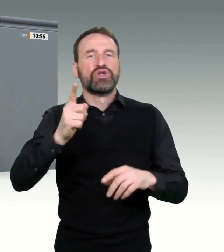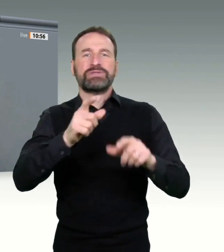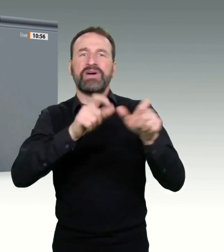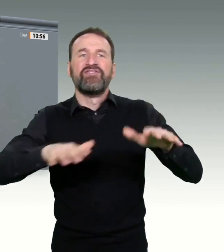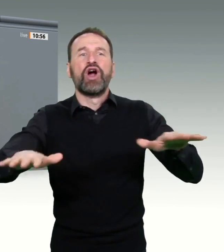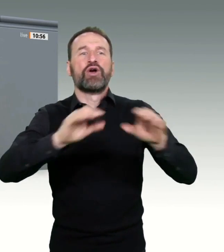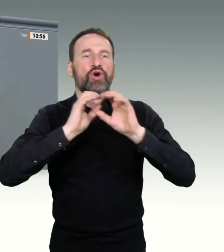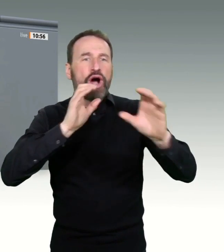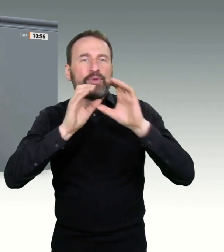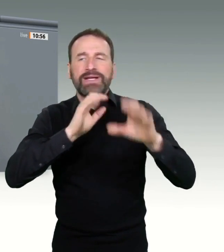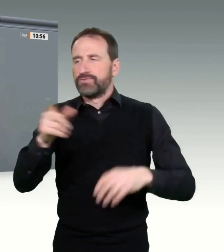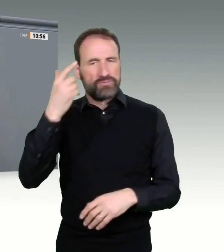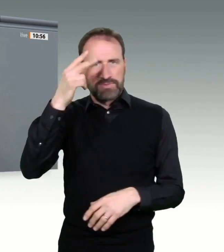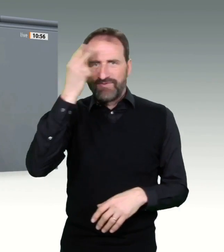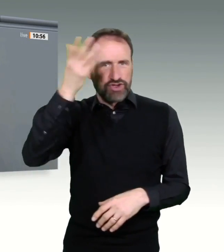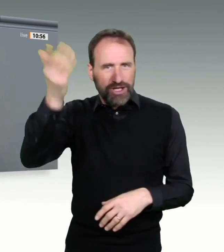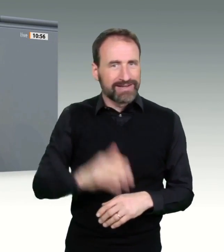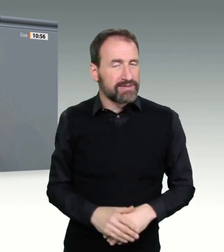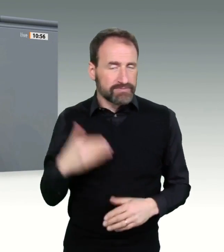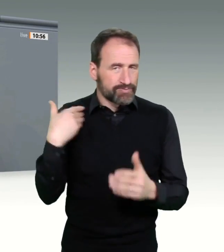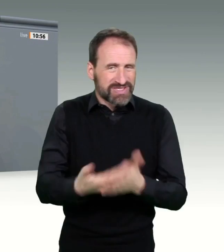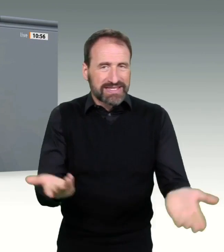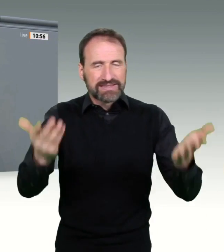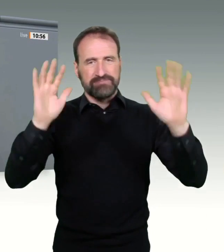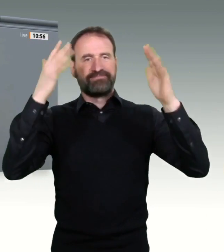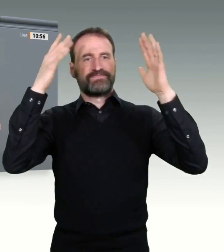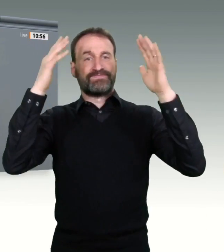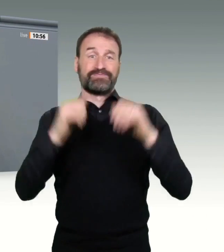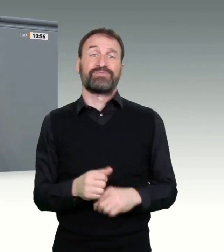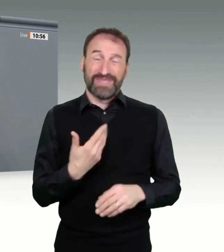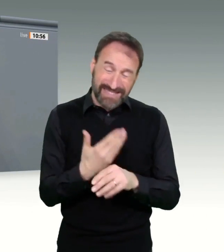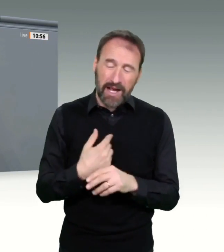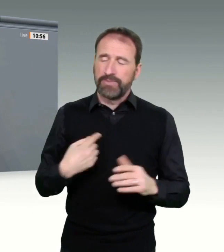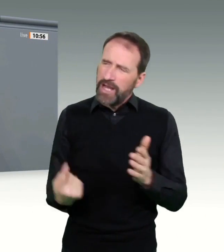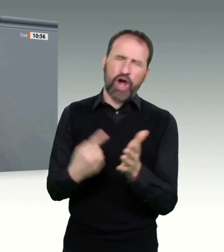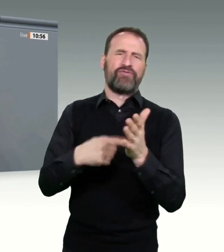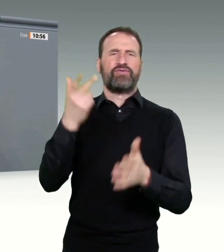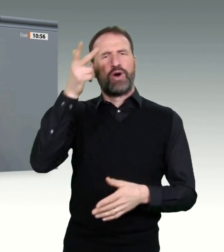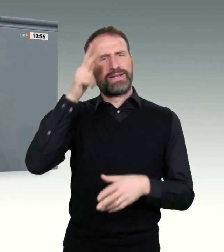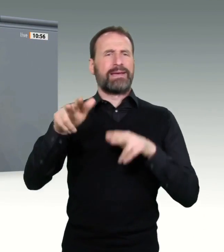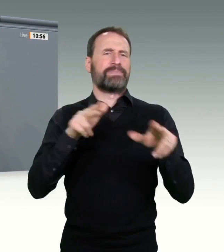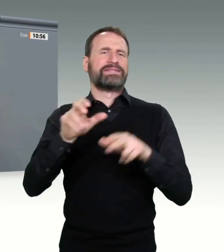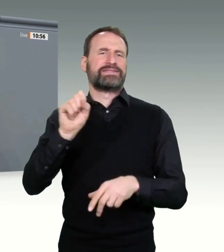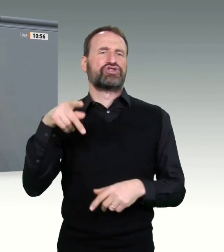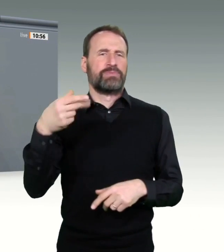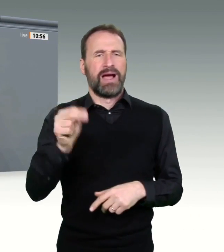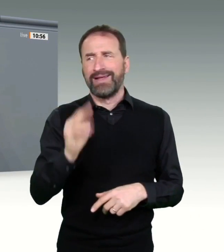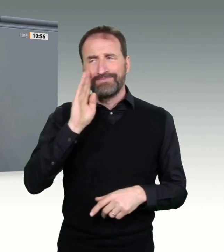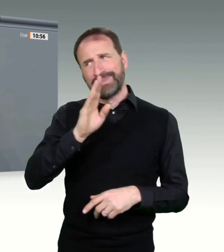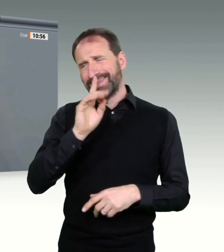erwähnt am Anfang, und einen Perspektivstufenplan mit klaren Verantwortlichkeiten, mit klaren Regeln, mit